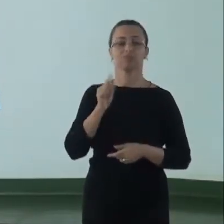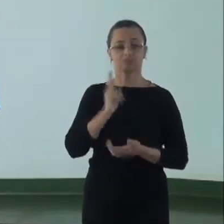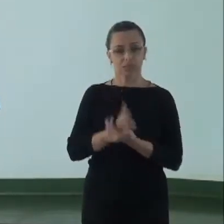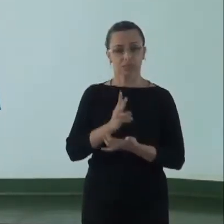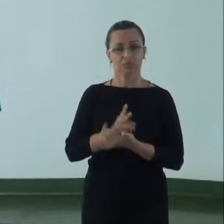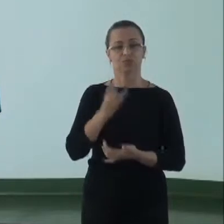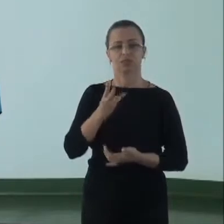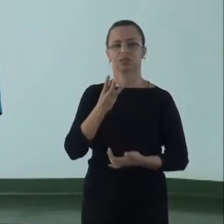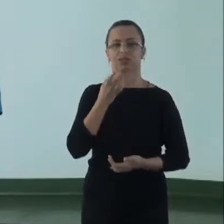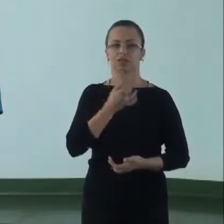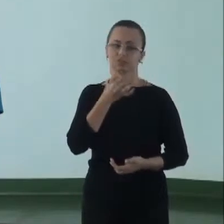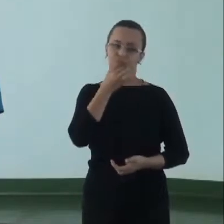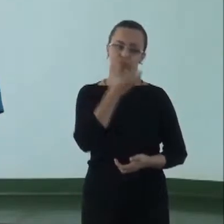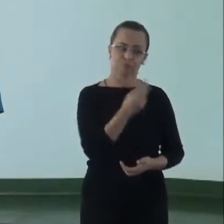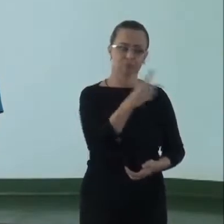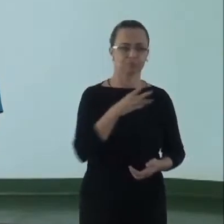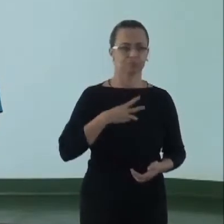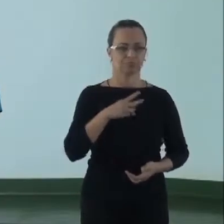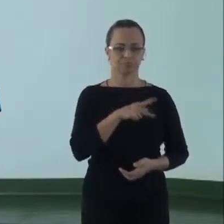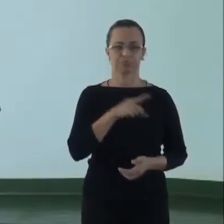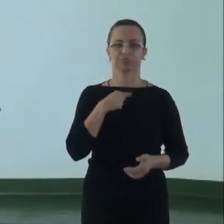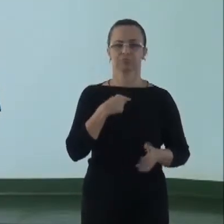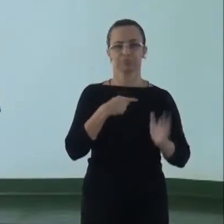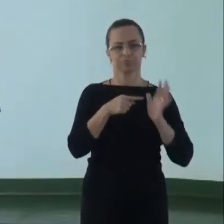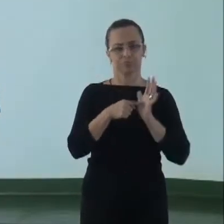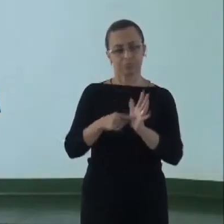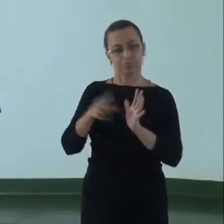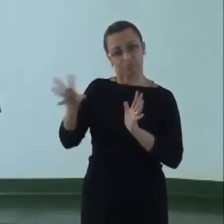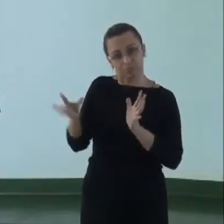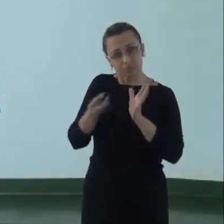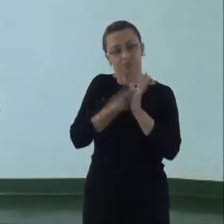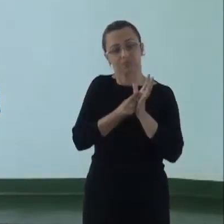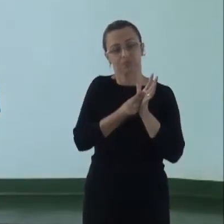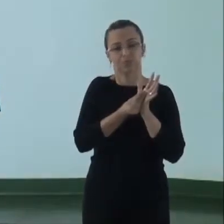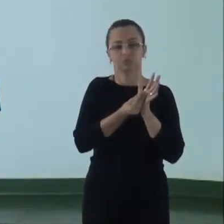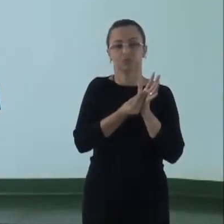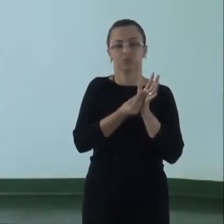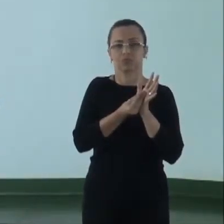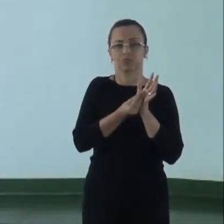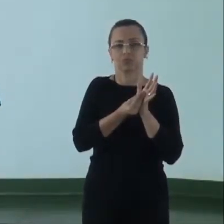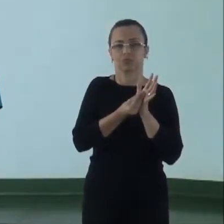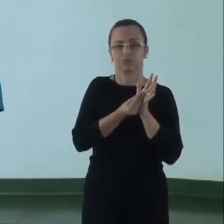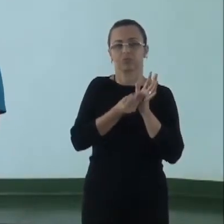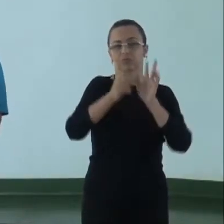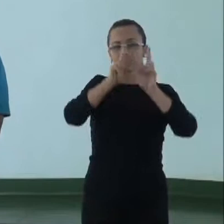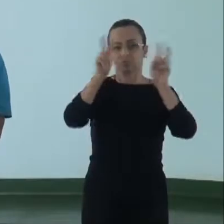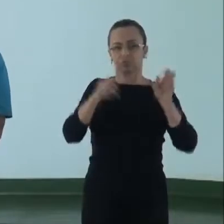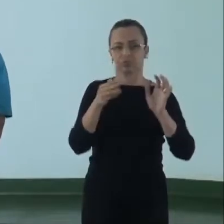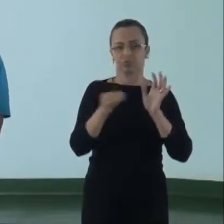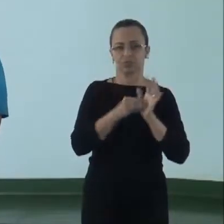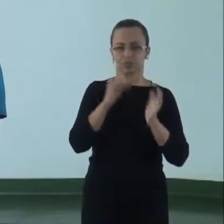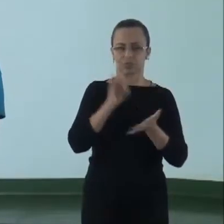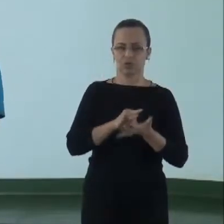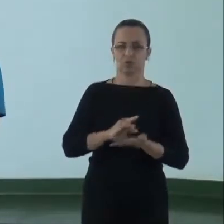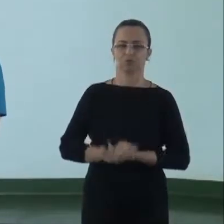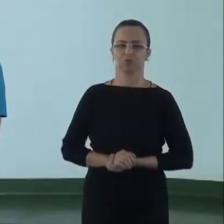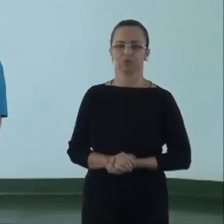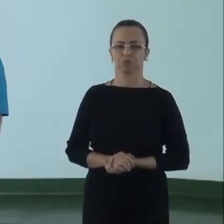solicitação é que o Ministério Público se incorpore nessas ações e coloque o tema no seu calendário oficial.